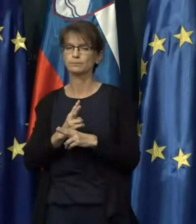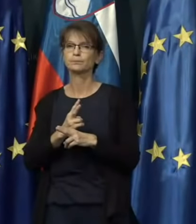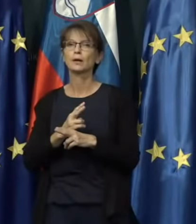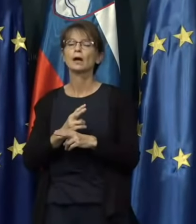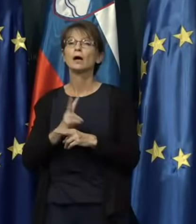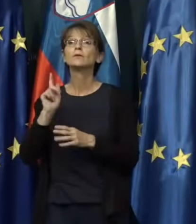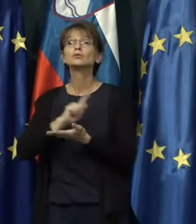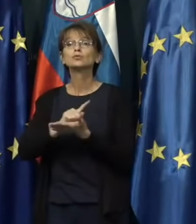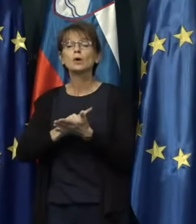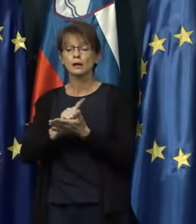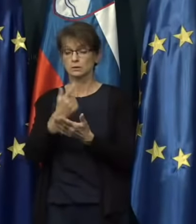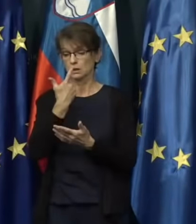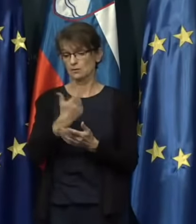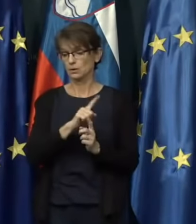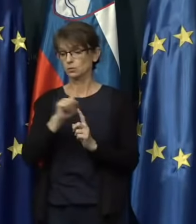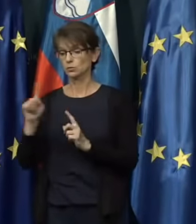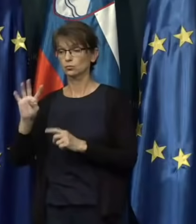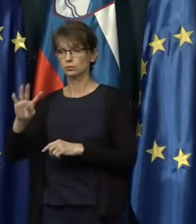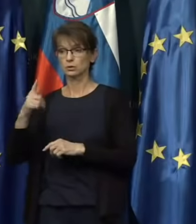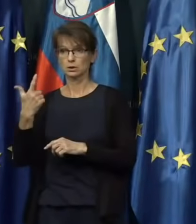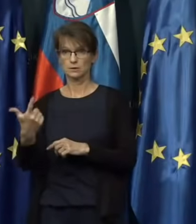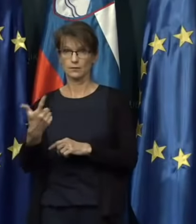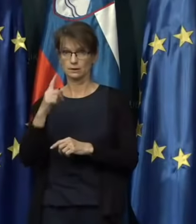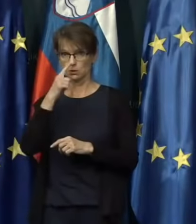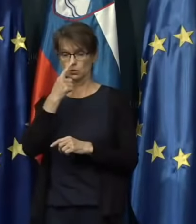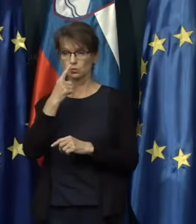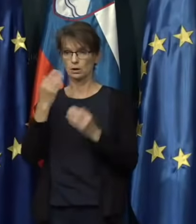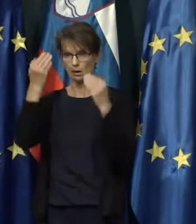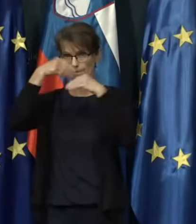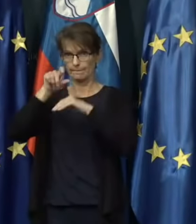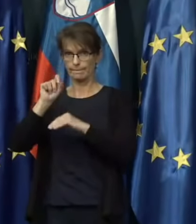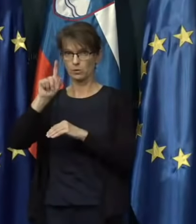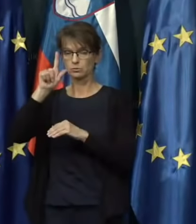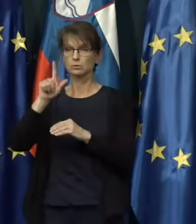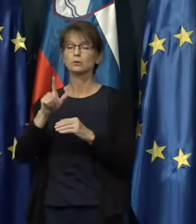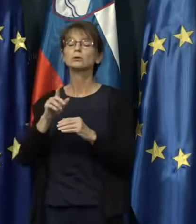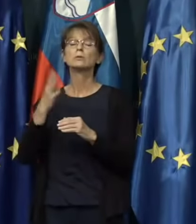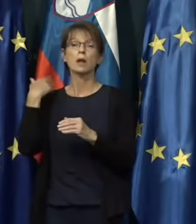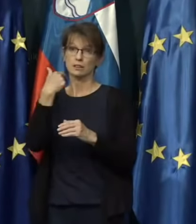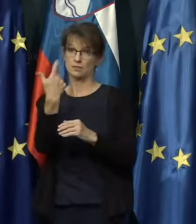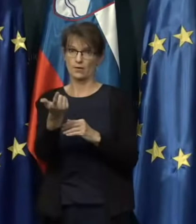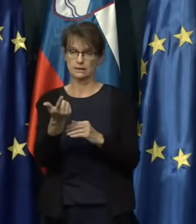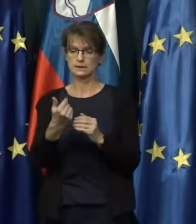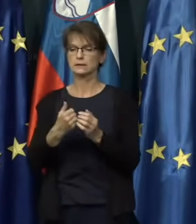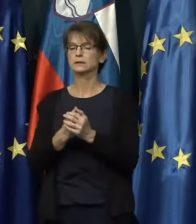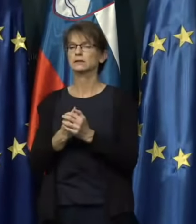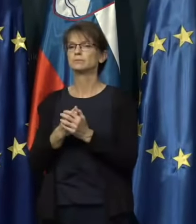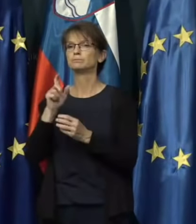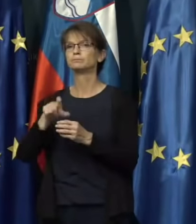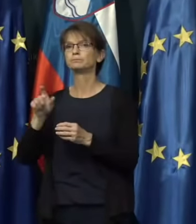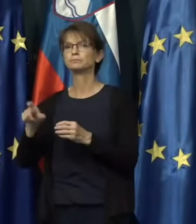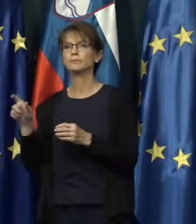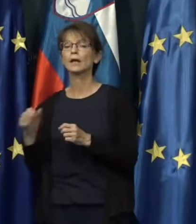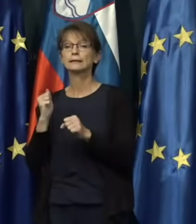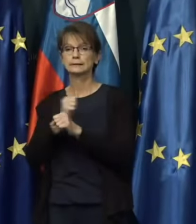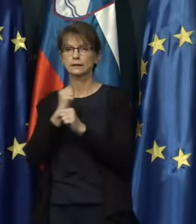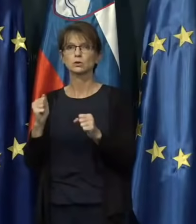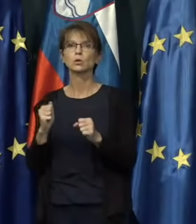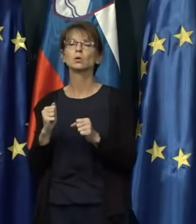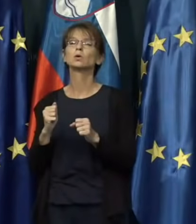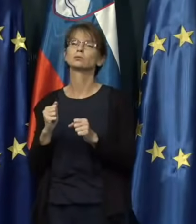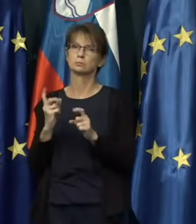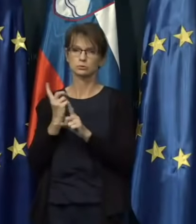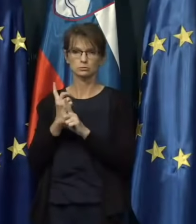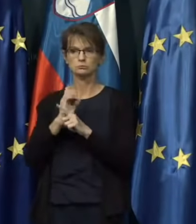času od 20. do 24. do polnoči jih je bilo 20. In zato smo se